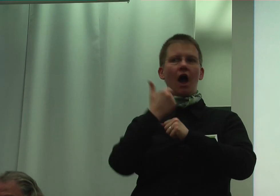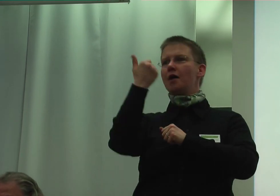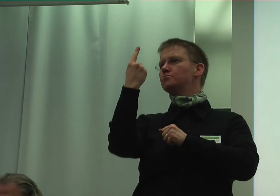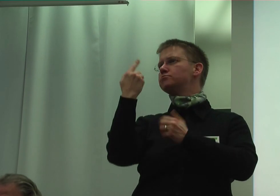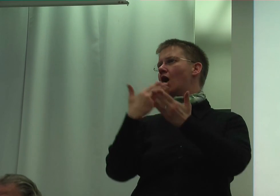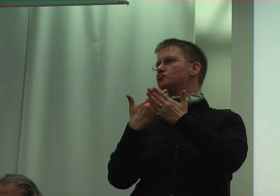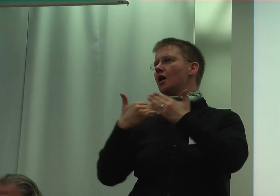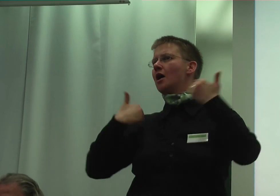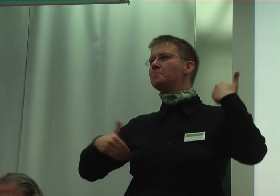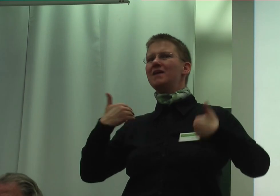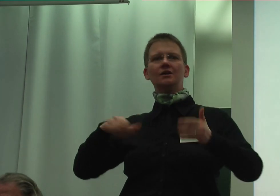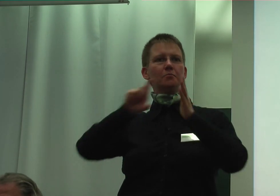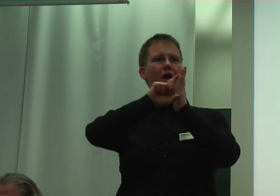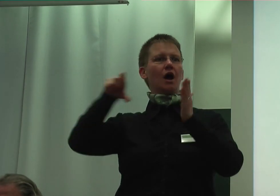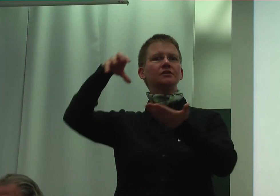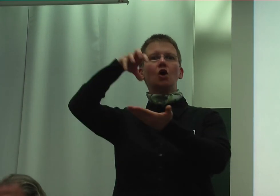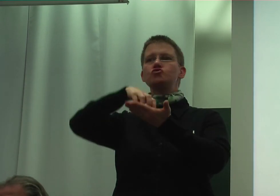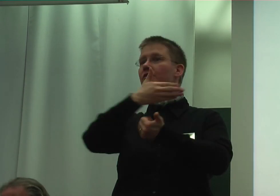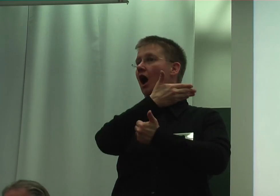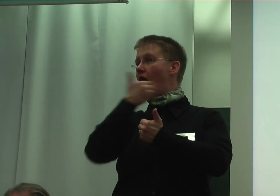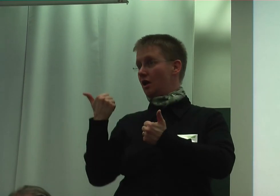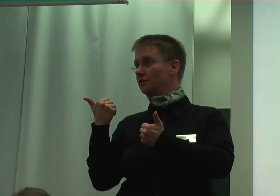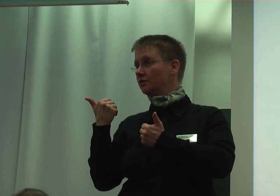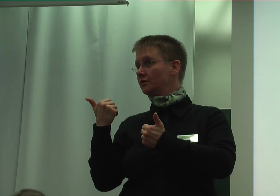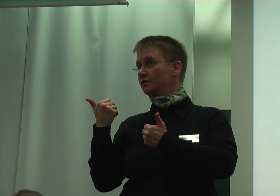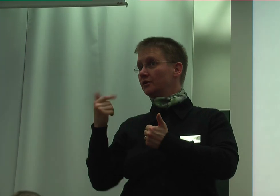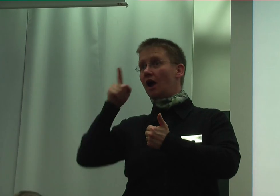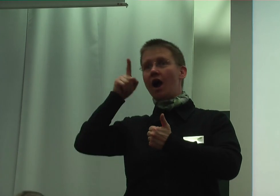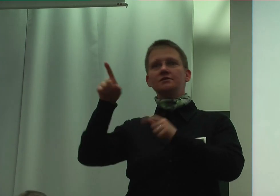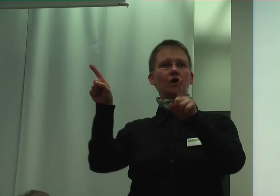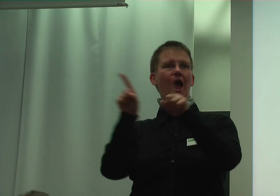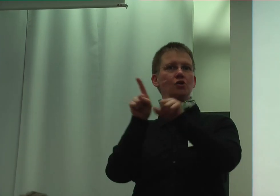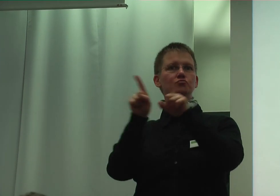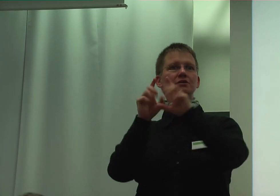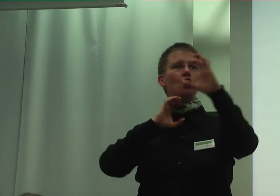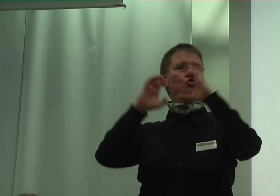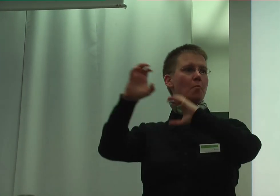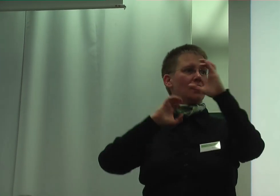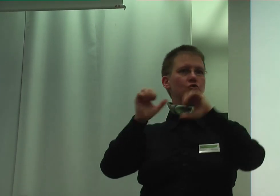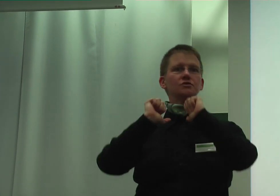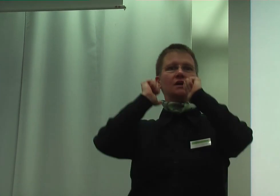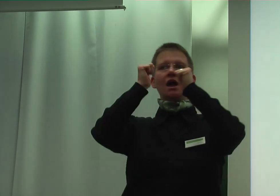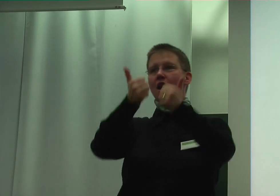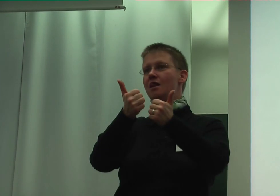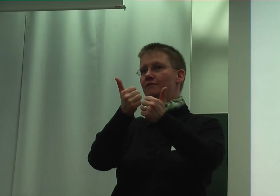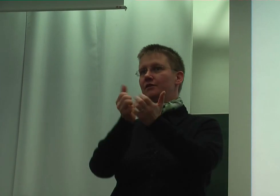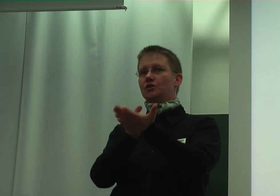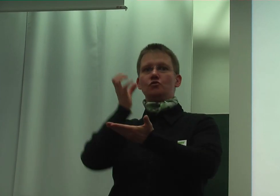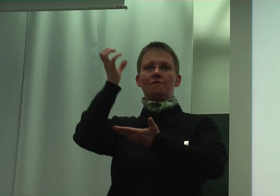allen Linien, Beirat der Stadt Halle, dass auch die Menschen mit Kommunikationshilfen zur Verfügung gestellt werden, denn